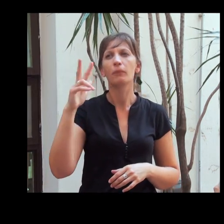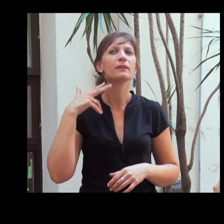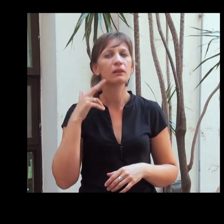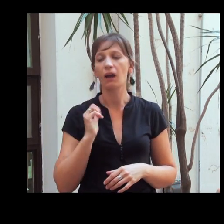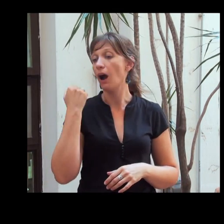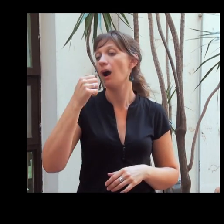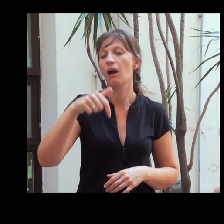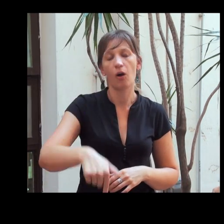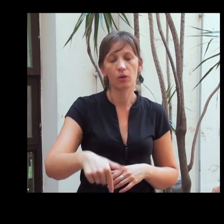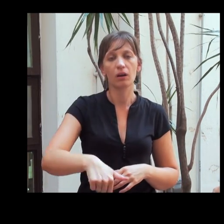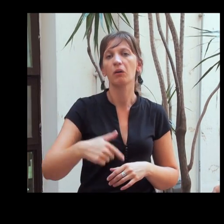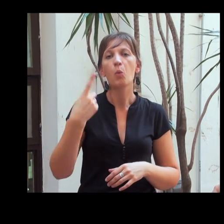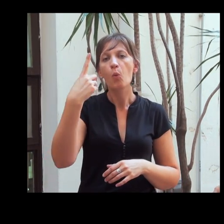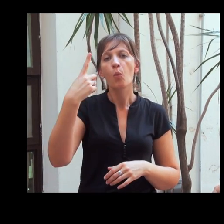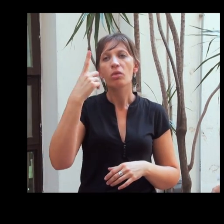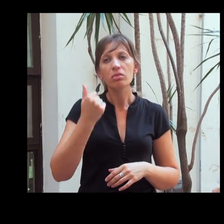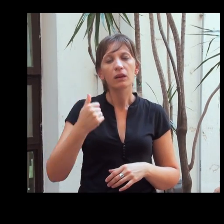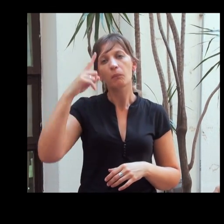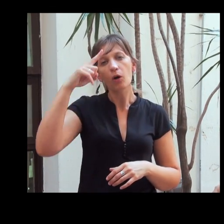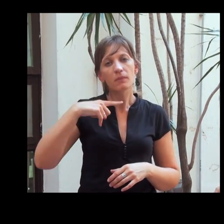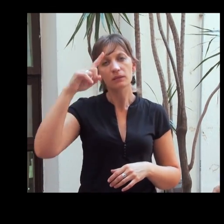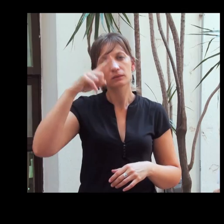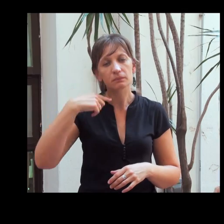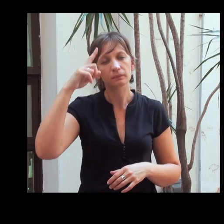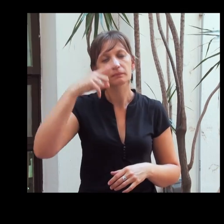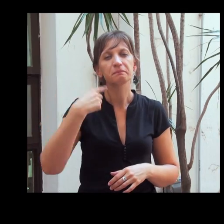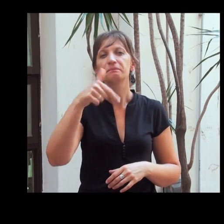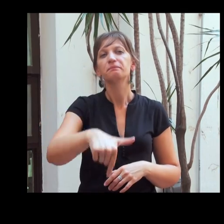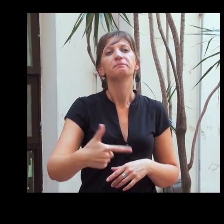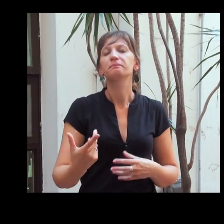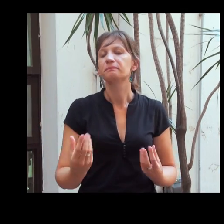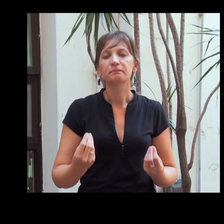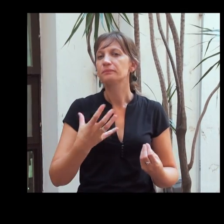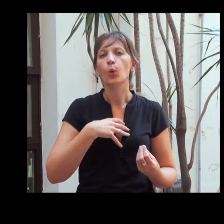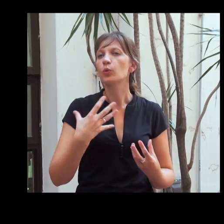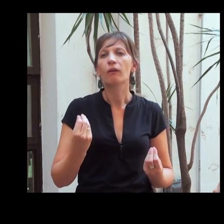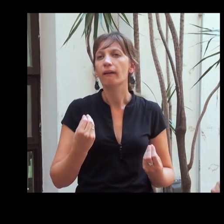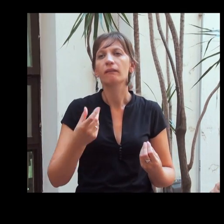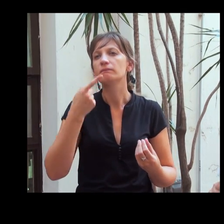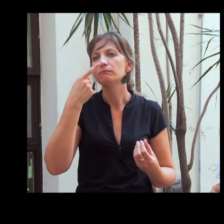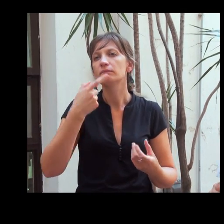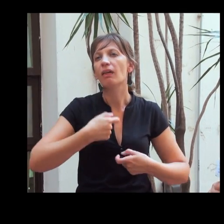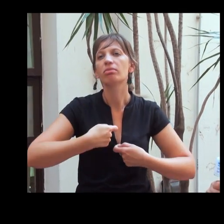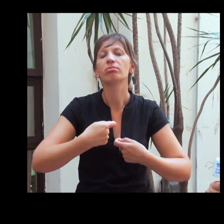septiembre de 2013 hasta hoy, una vez por mes, y la apuesta que tiene el curso es ofrecer